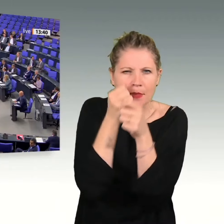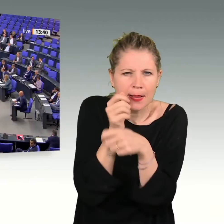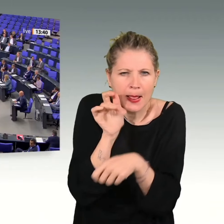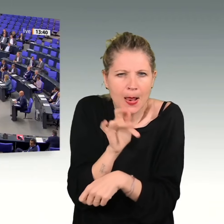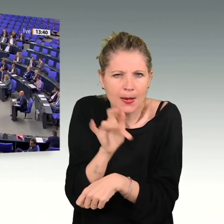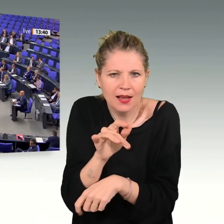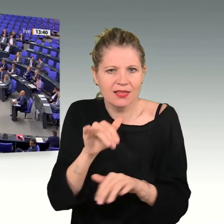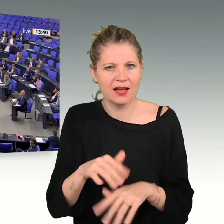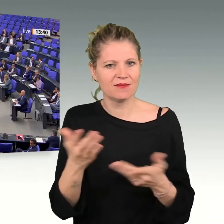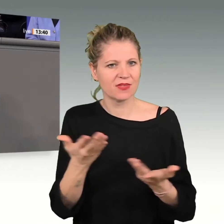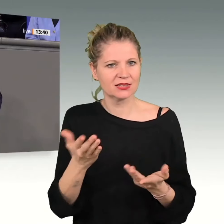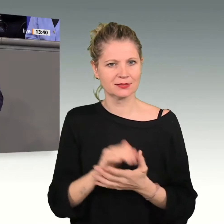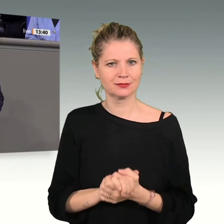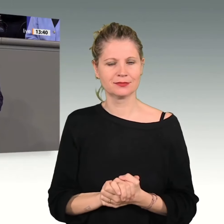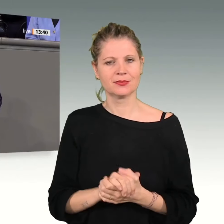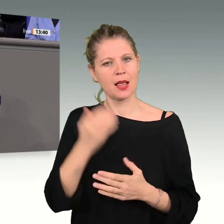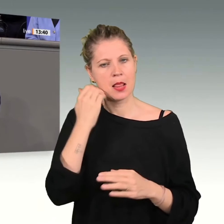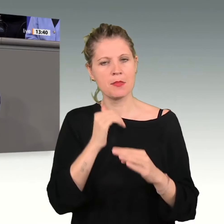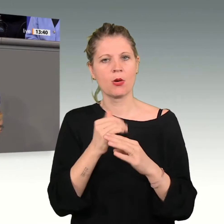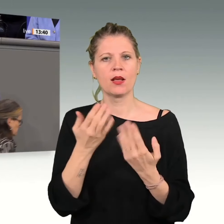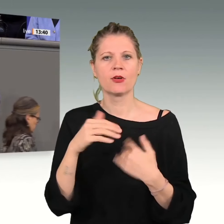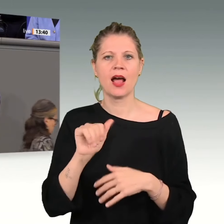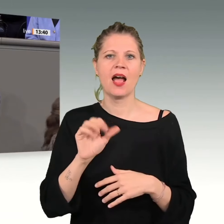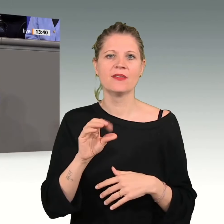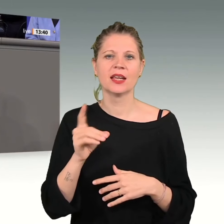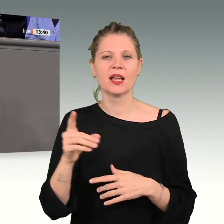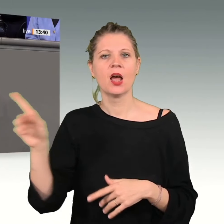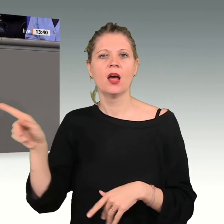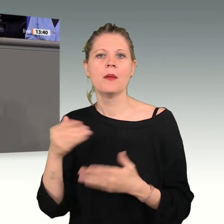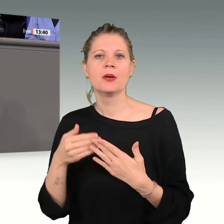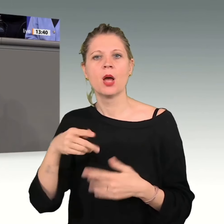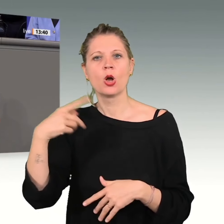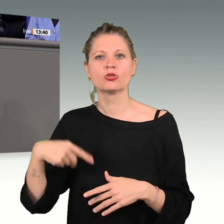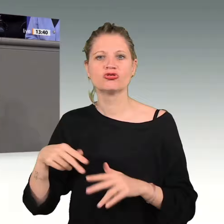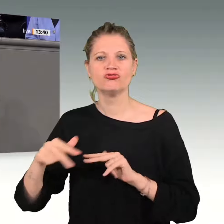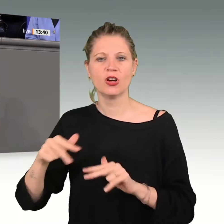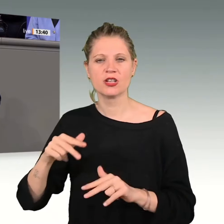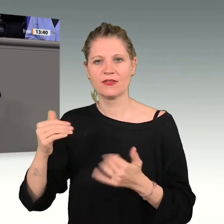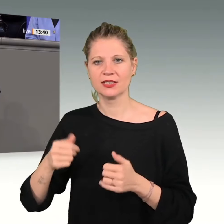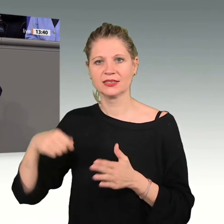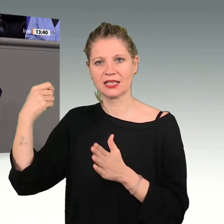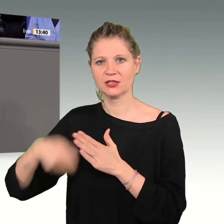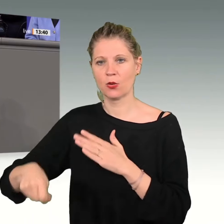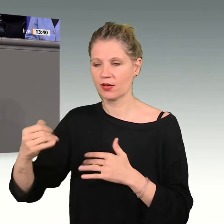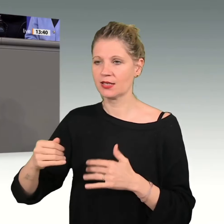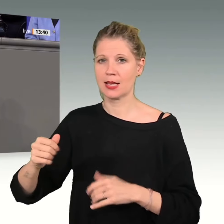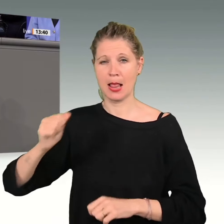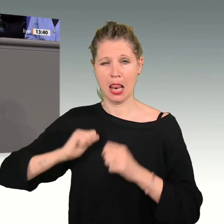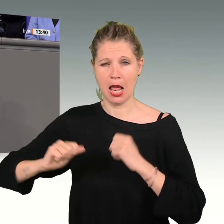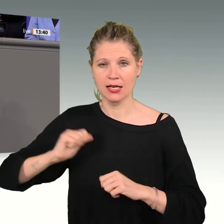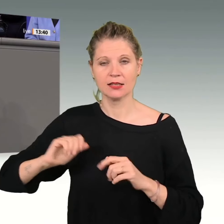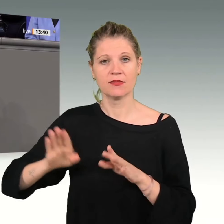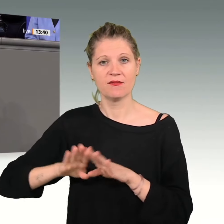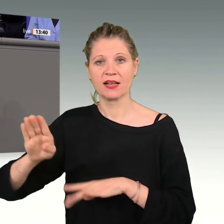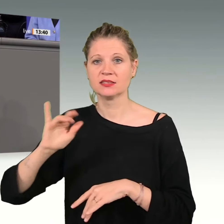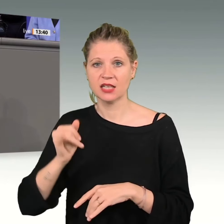AfD, Sie rekurrieren auch noch darauf, dass die russische Wirtschaft unter Sanktionen leidet und so stark wächst. Ja, sie wächst,